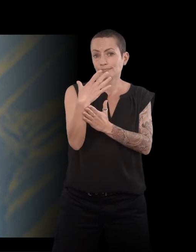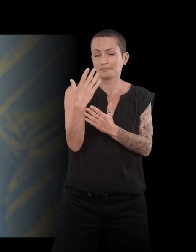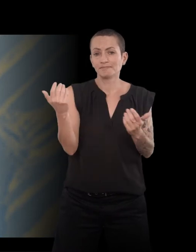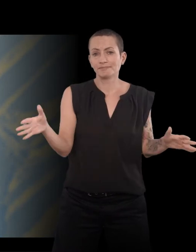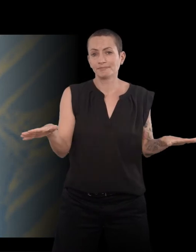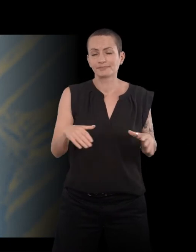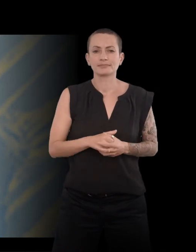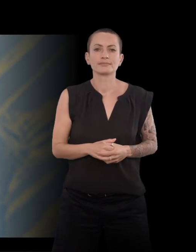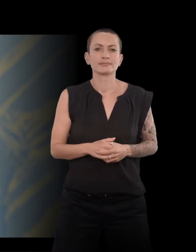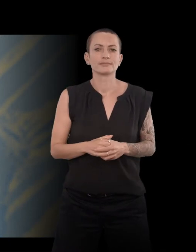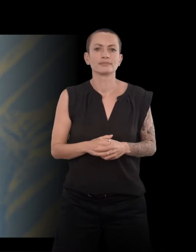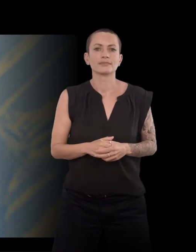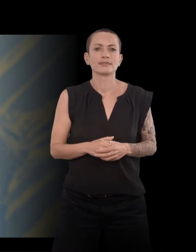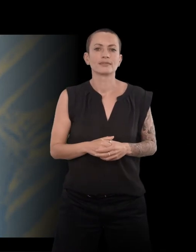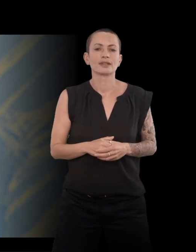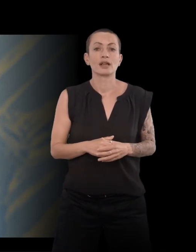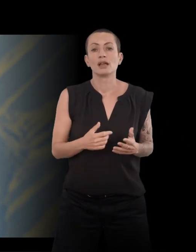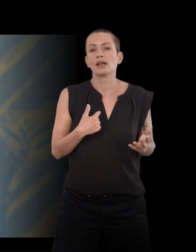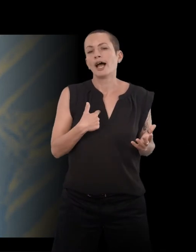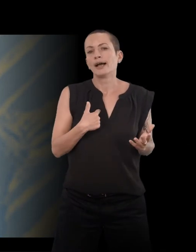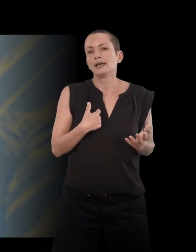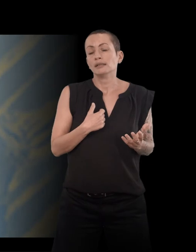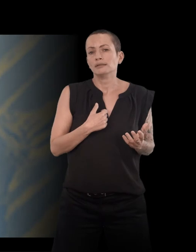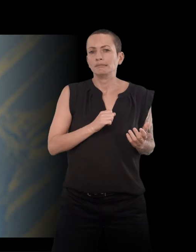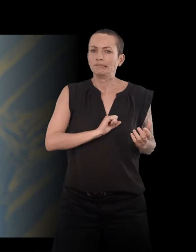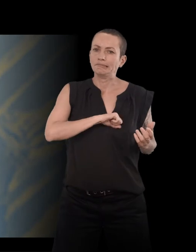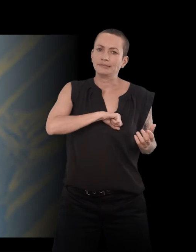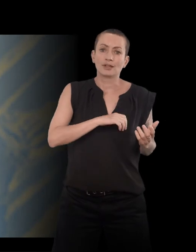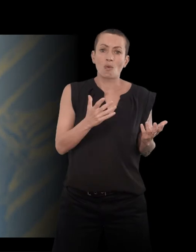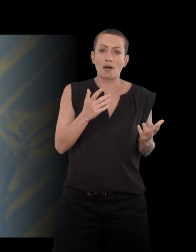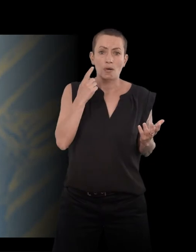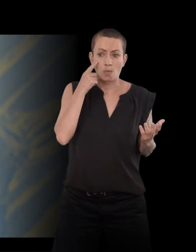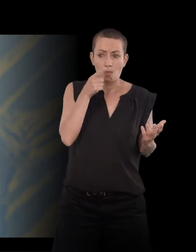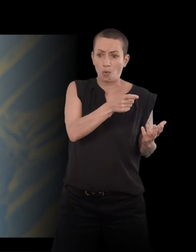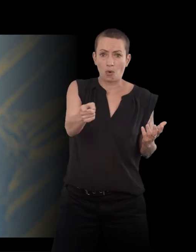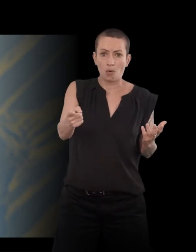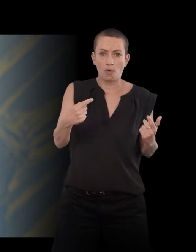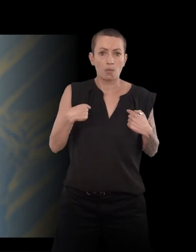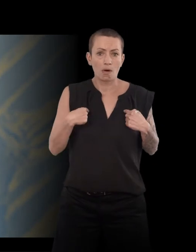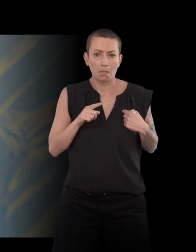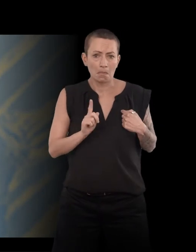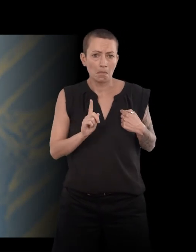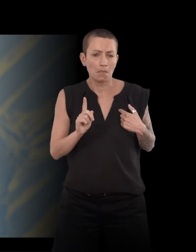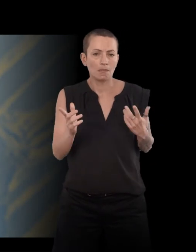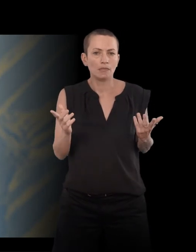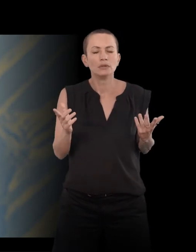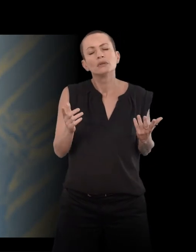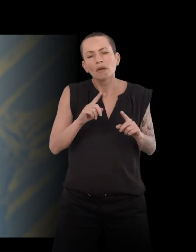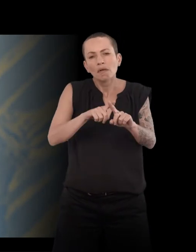Et ce qui me fait le plus mal au cœur, c'est pour eux. Ce n pas pour moi. Bon, c'est un film de moins, mais ça aurait été un film de plus.